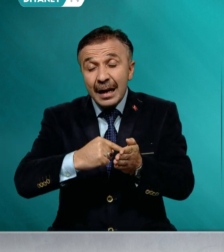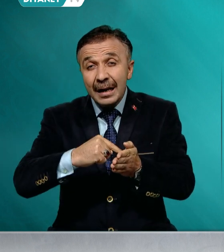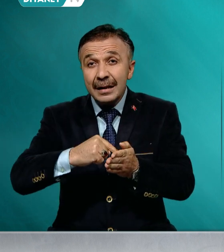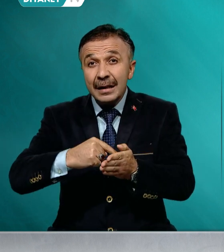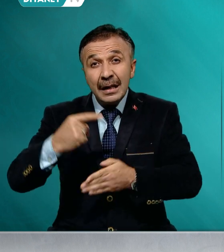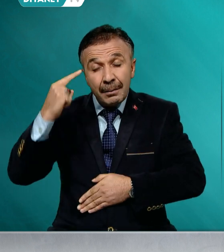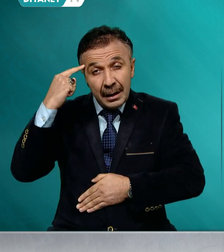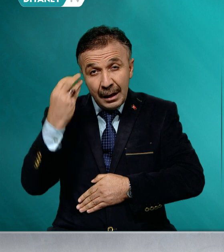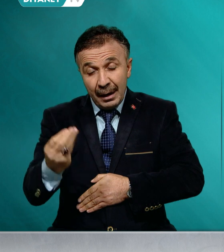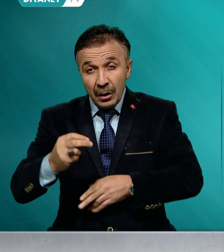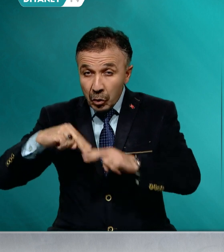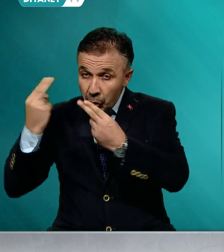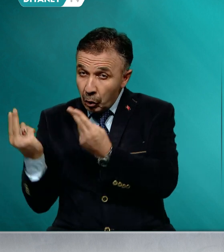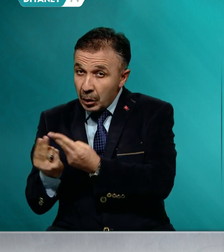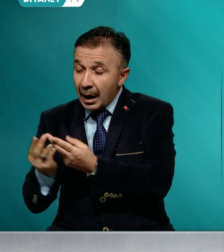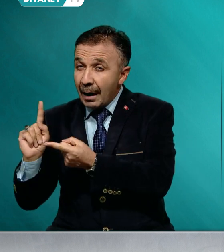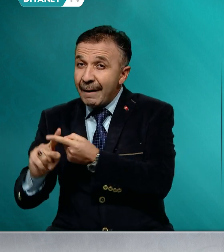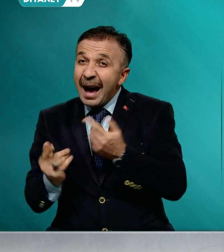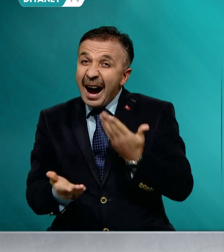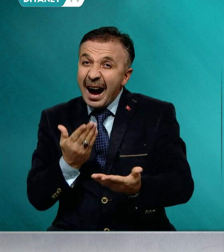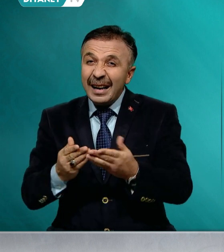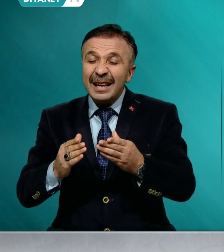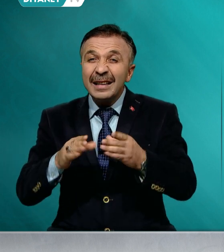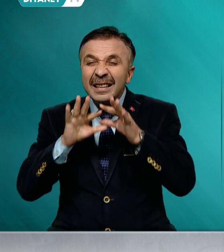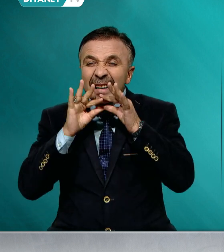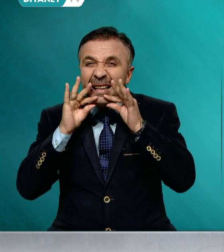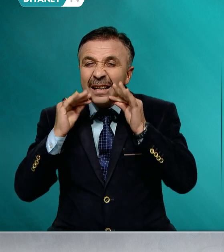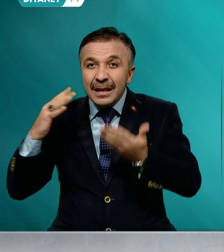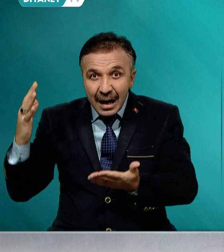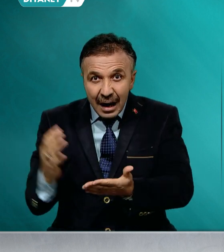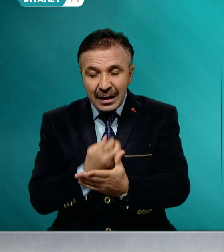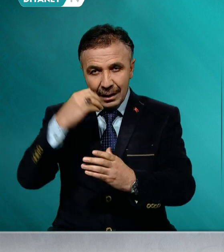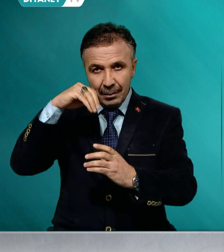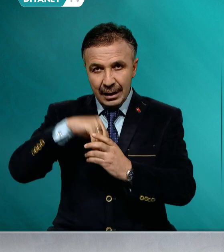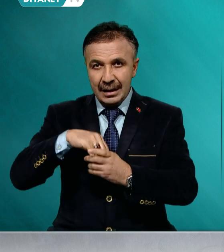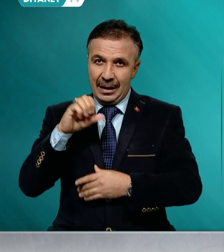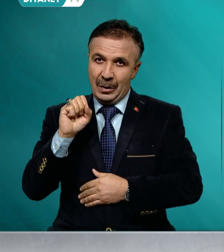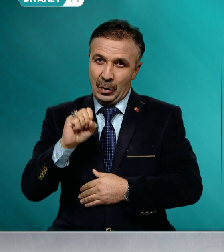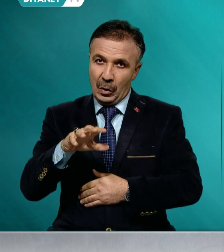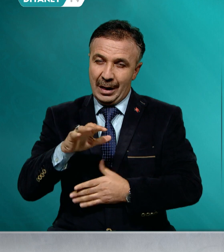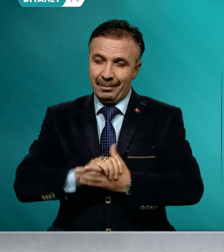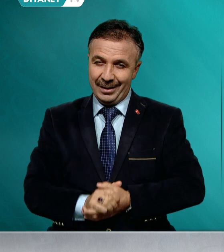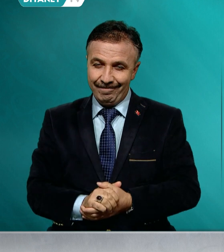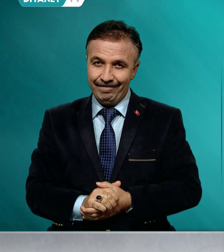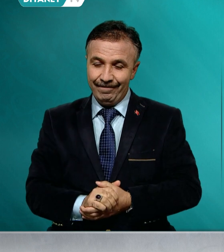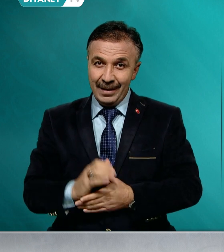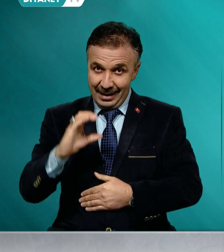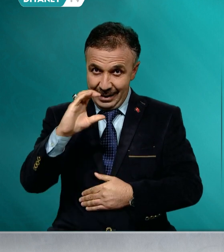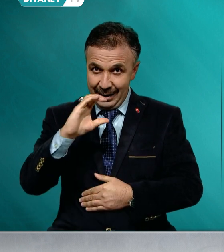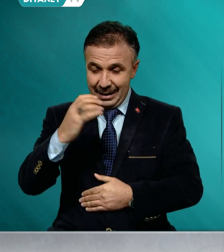dünya ve ahiret saadetini temin etmek için gönderilmiştir. İslam, Kur'an